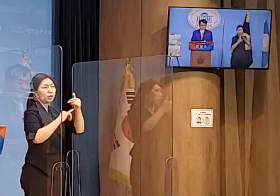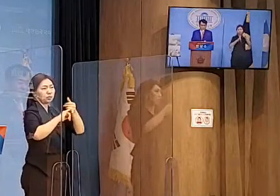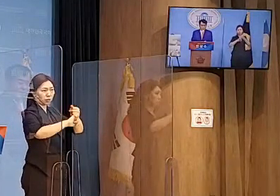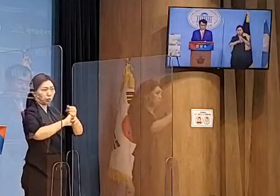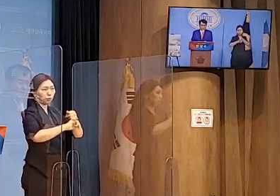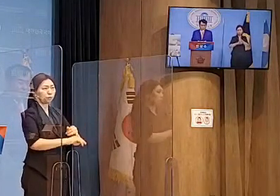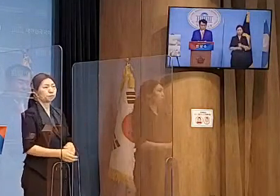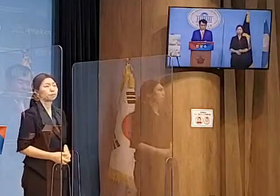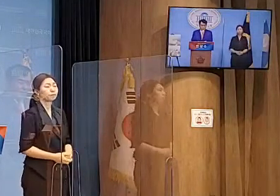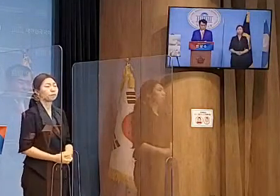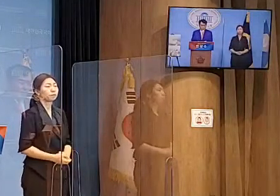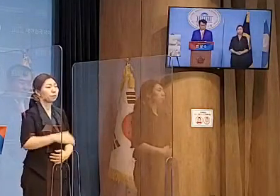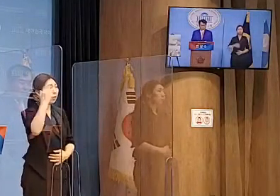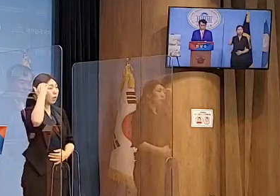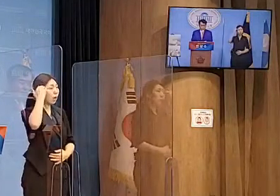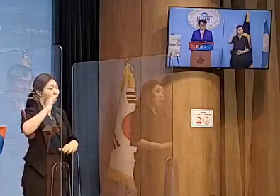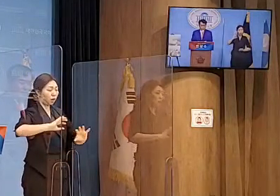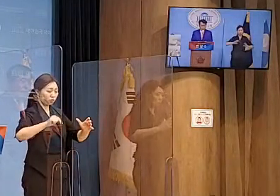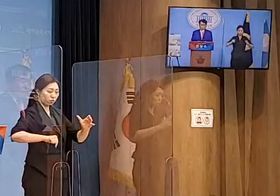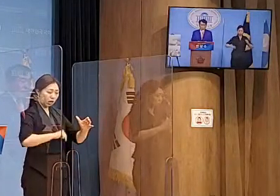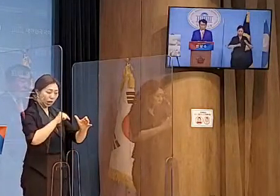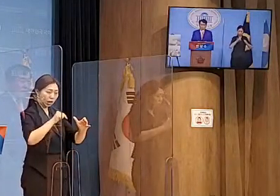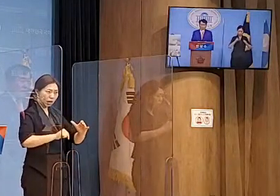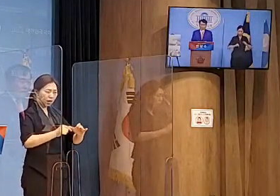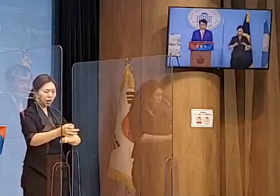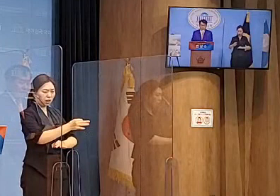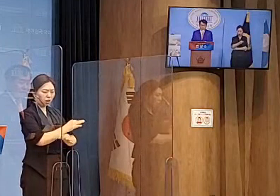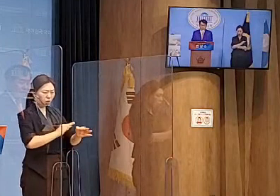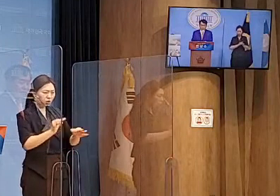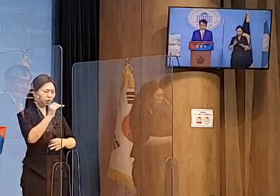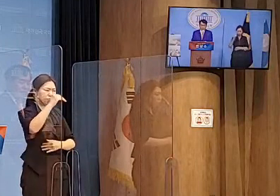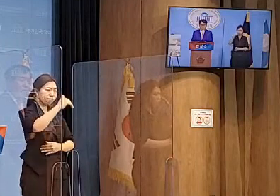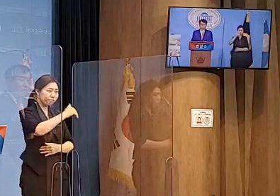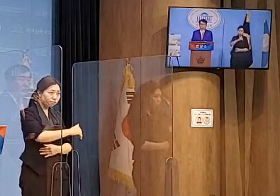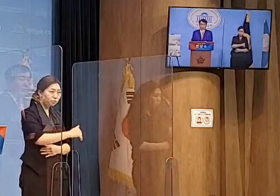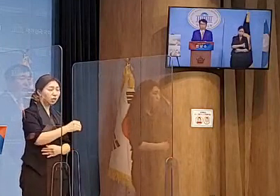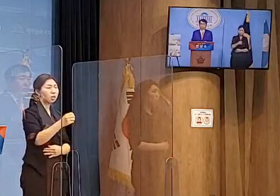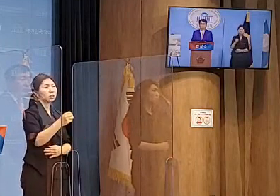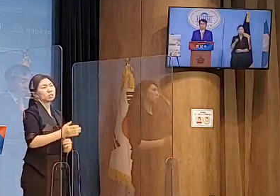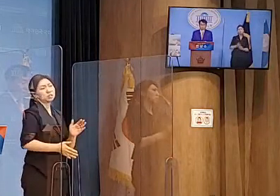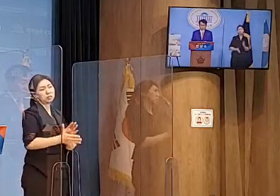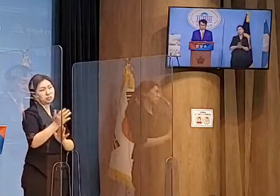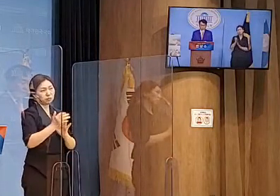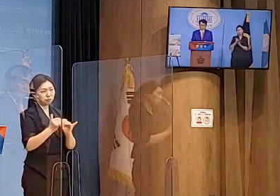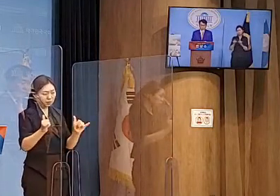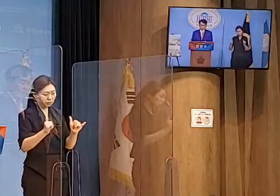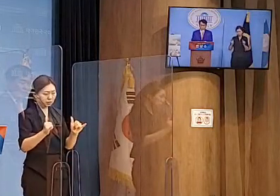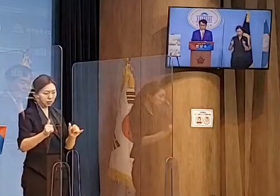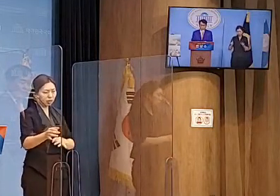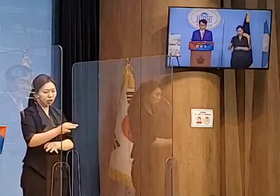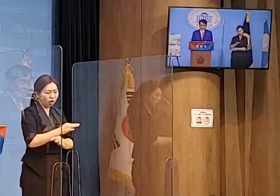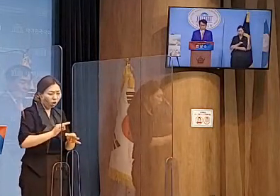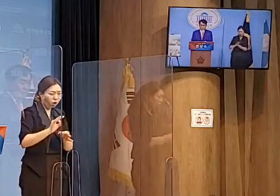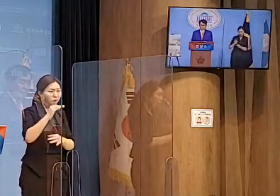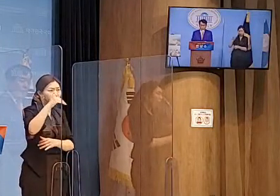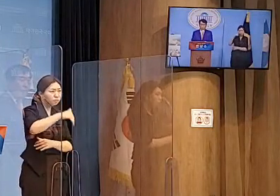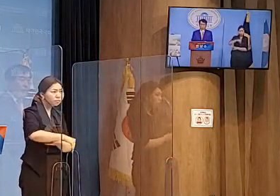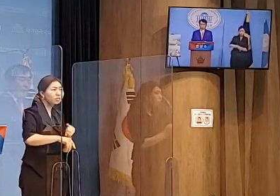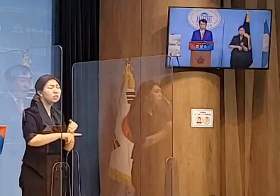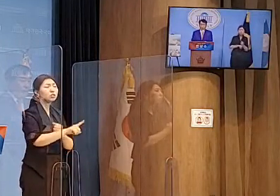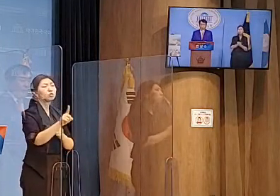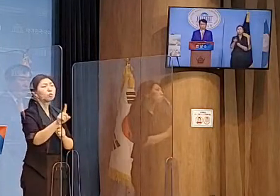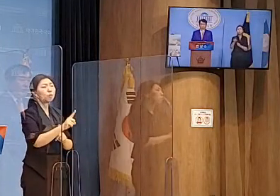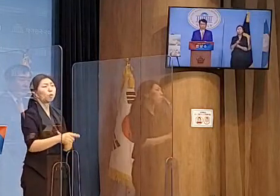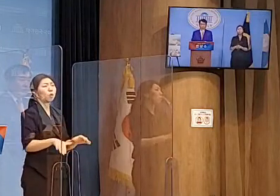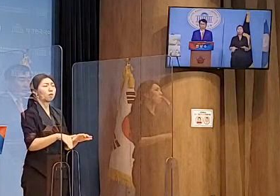국내 경제 상황의 진체, 특히 서민 경제 붕괴는 문재인 정권의